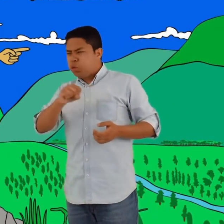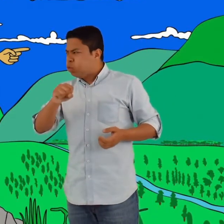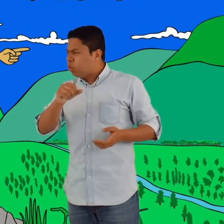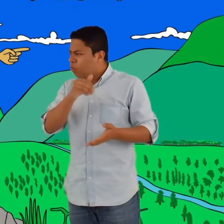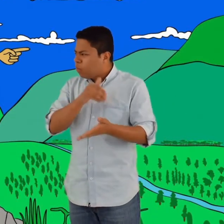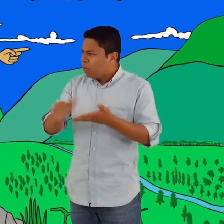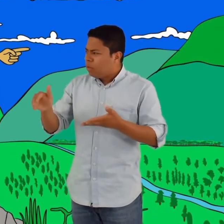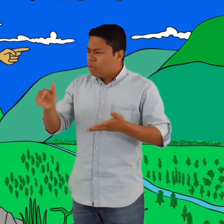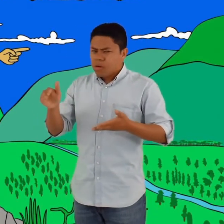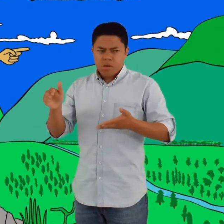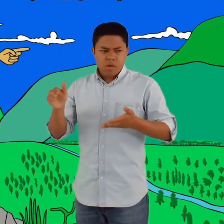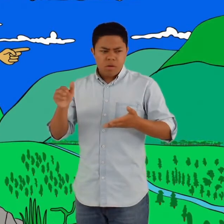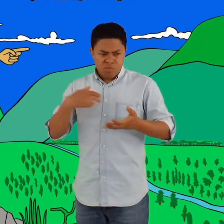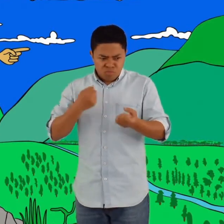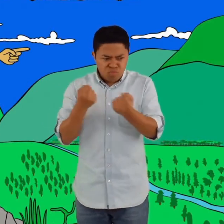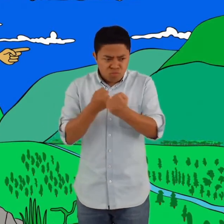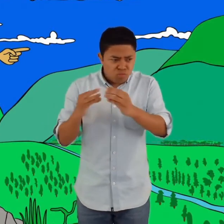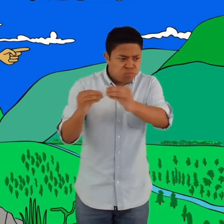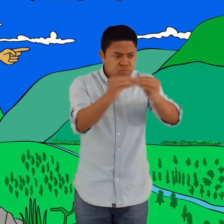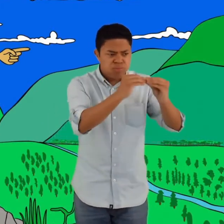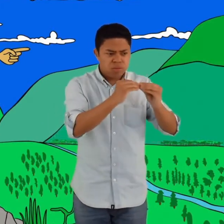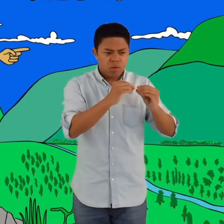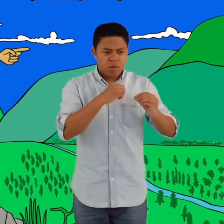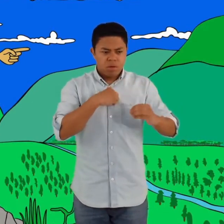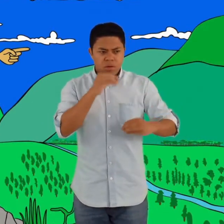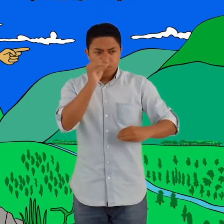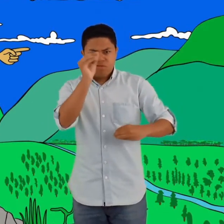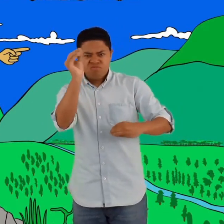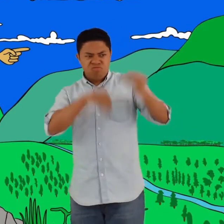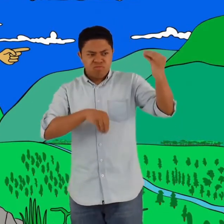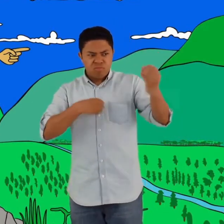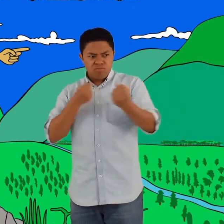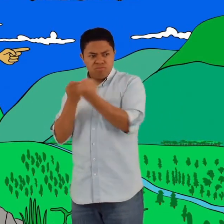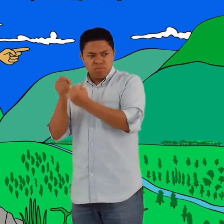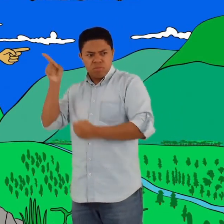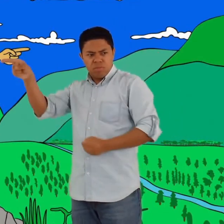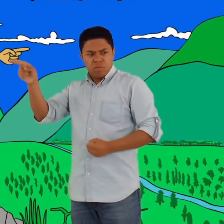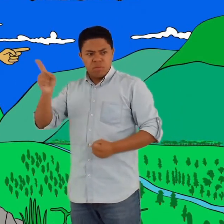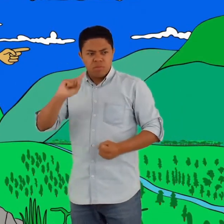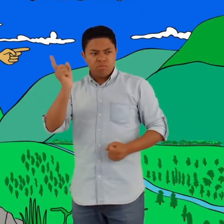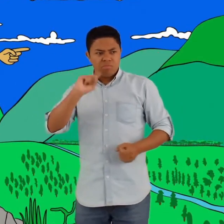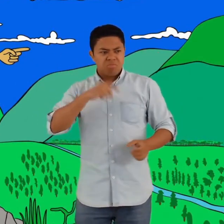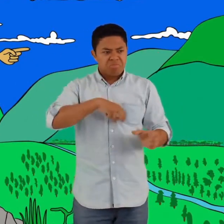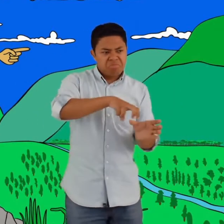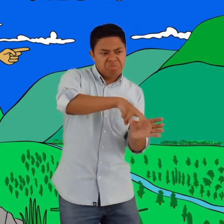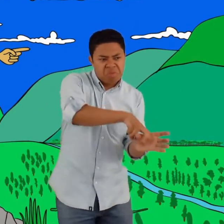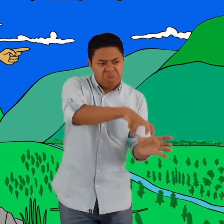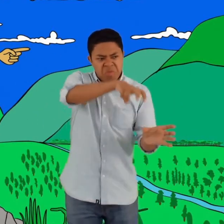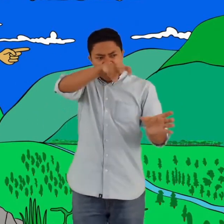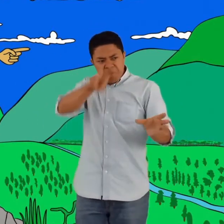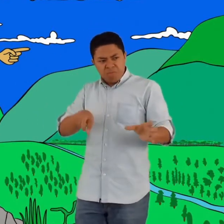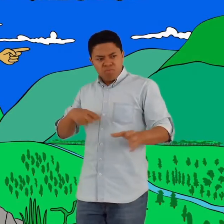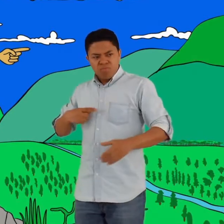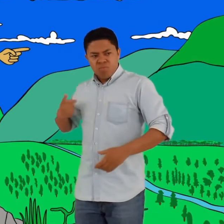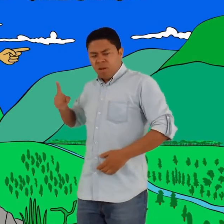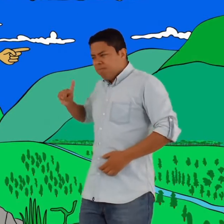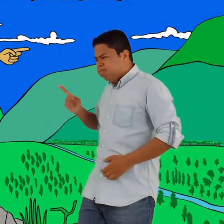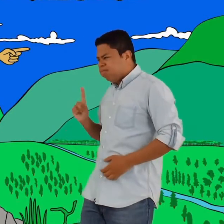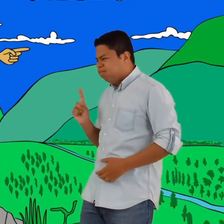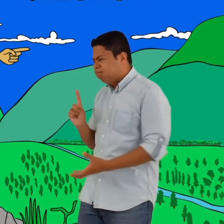No estaba de acuerdo con esa decisión y quería ayudar a los ancianos. Así que se marchó del grupo de jóvenes y salió